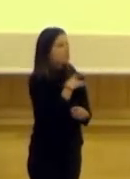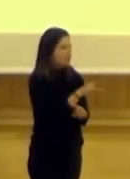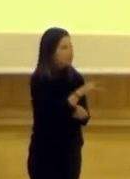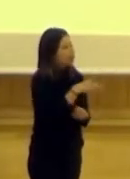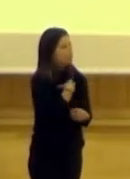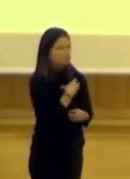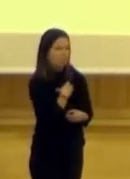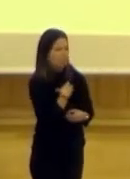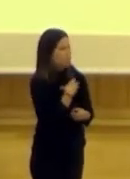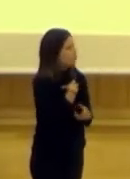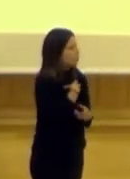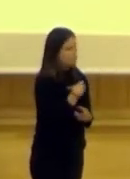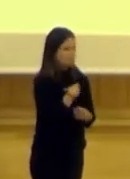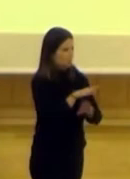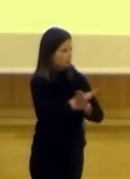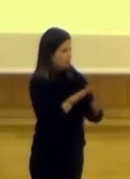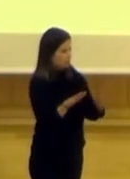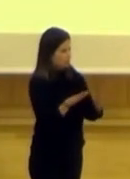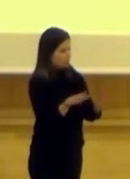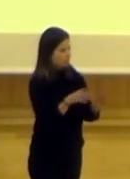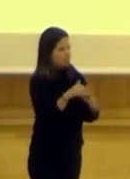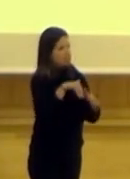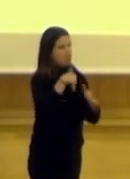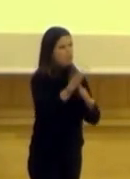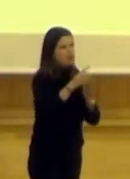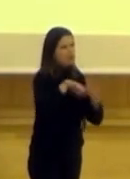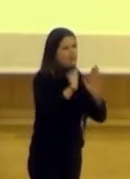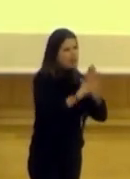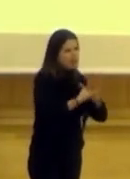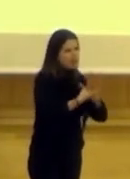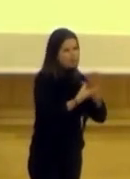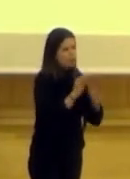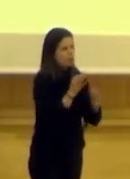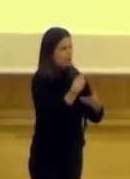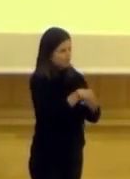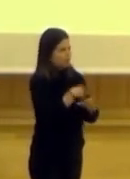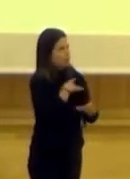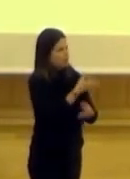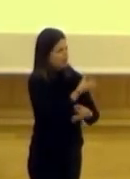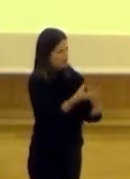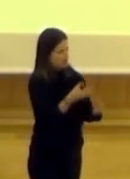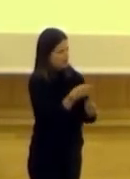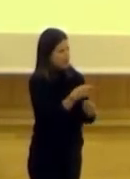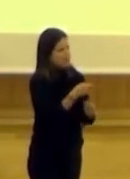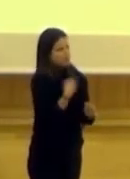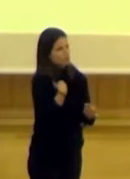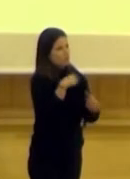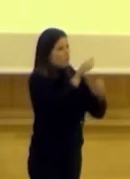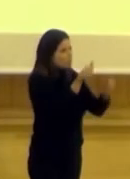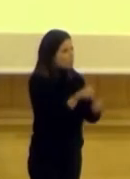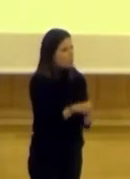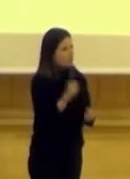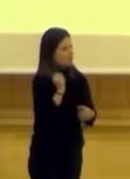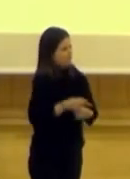esto no se puede. Digamos, esto está por fuera de la ley, esto sí, esto no. Entonces, esos eran los patrones tradicionales de